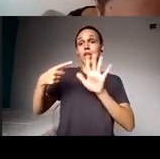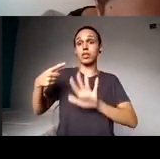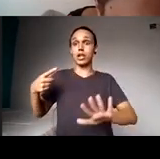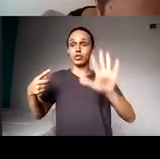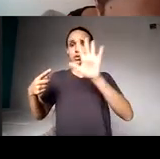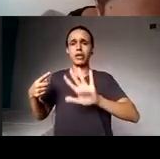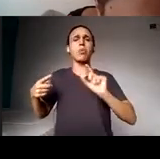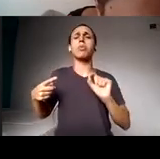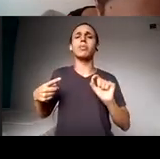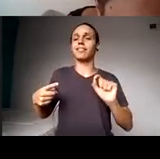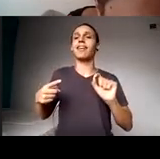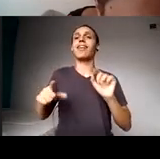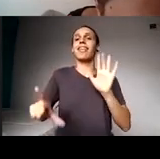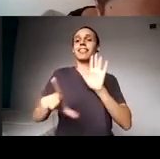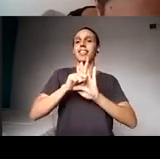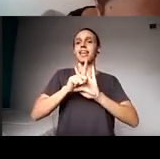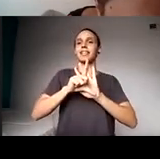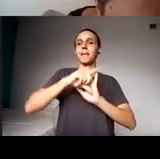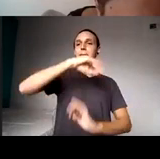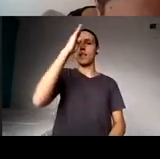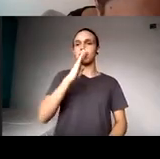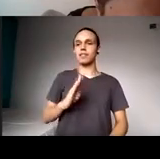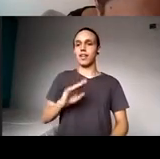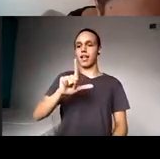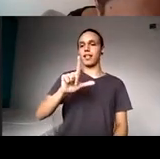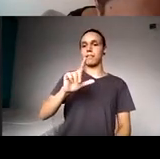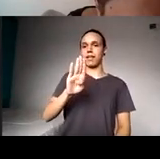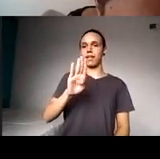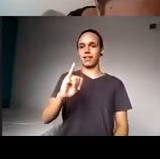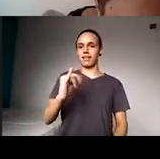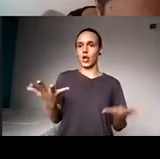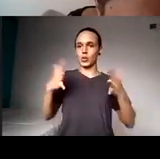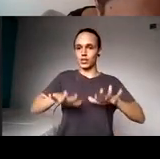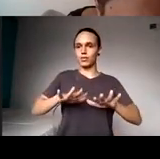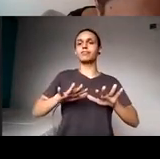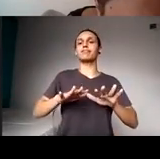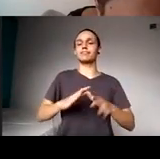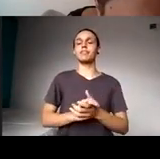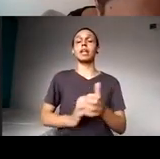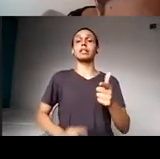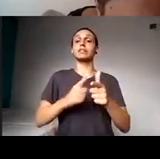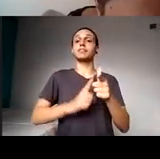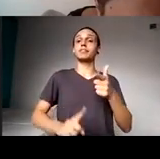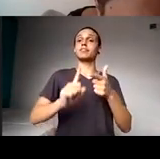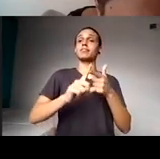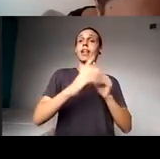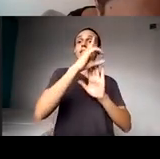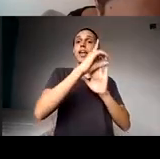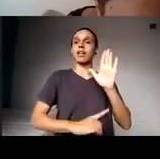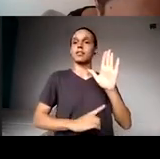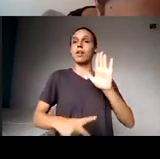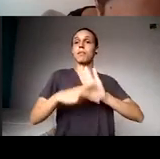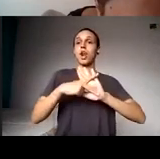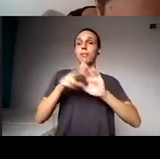de inclusão, e o outro é internacional, que é a lei, que é a declaração da ONU dos direitos das pessoas com